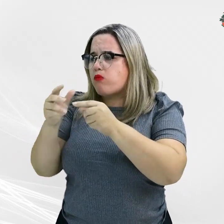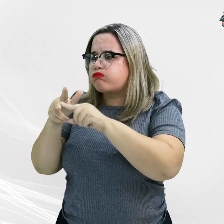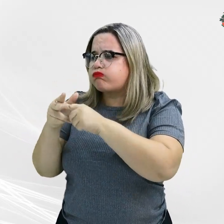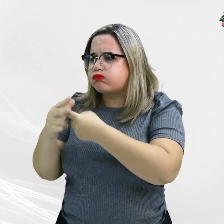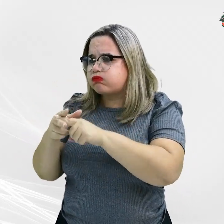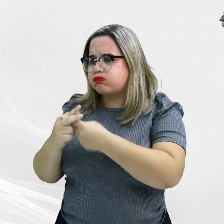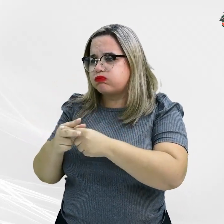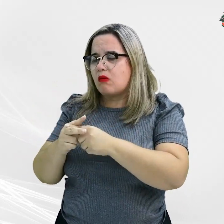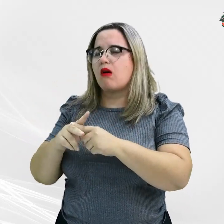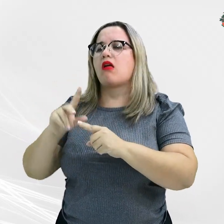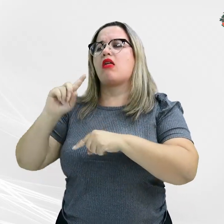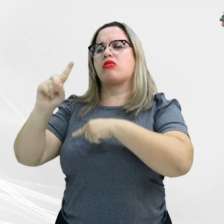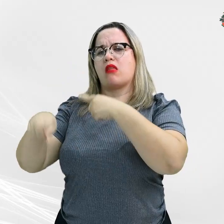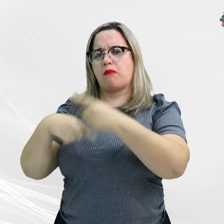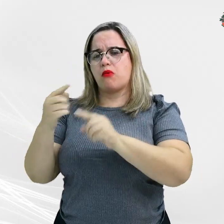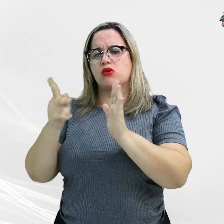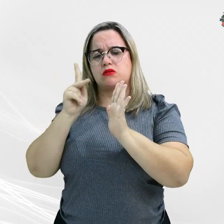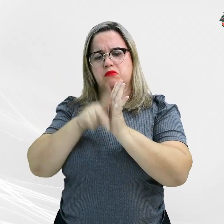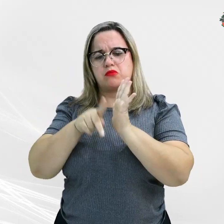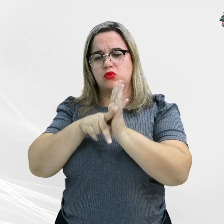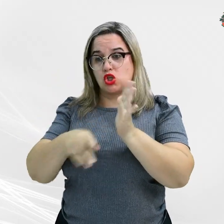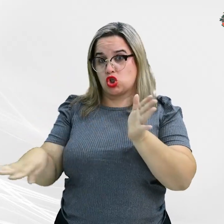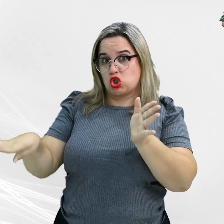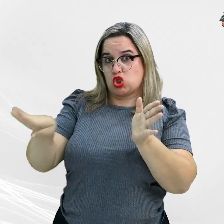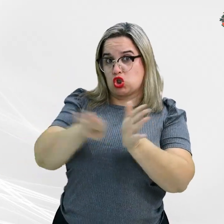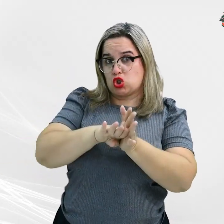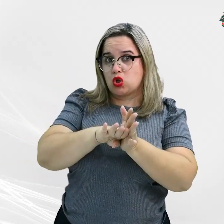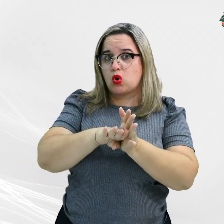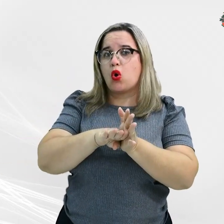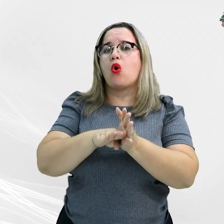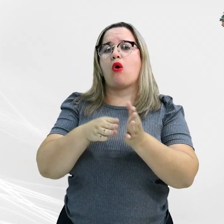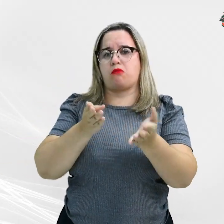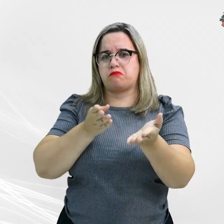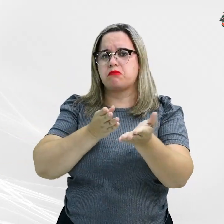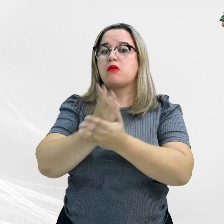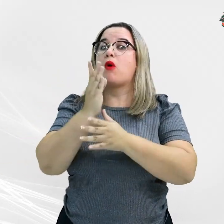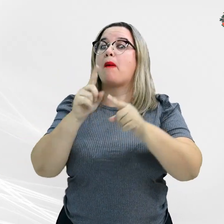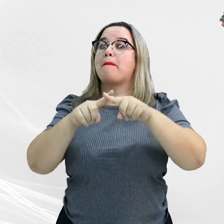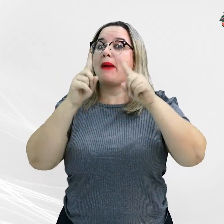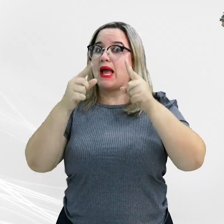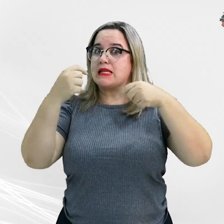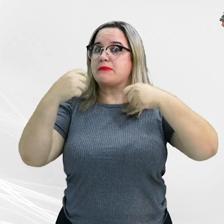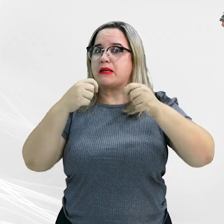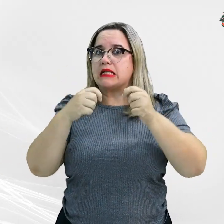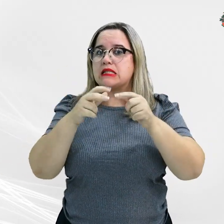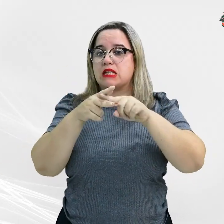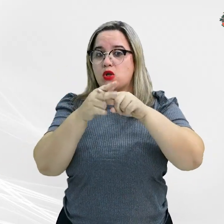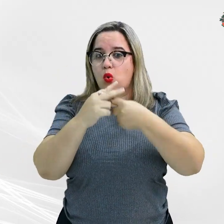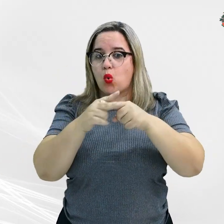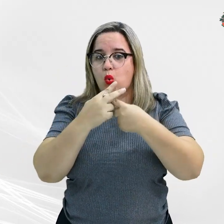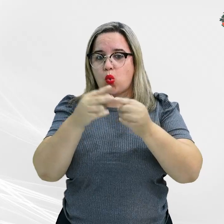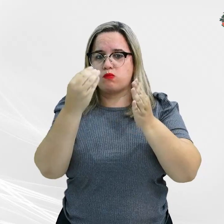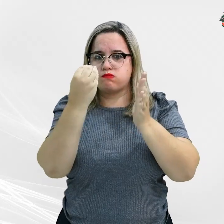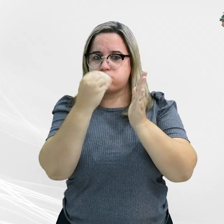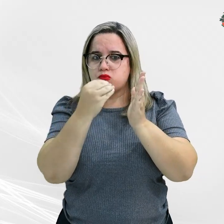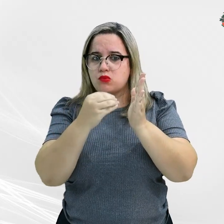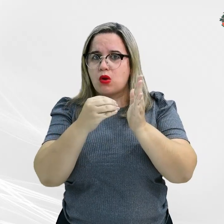após receber os projetos, eles foram aprovados com ressalvas e que, em vez de promover as alterações solicitadas, o município